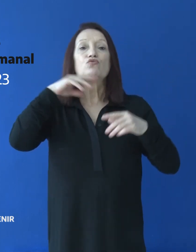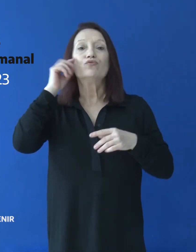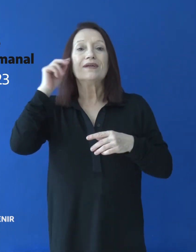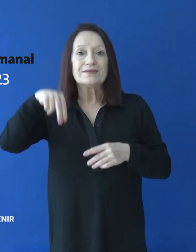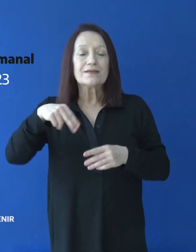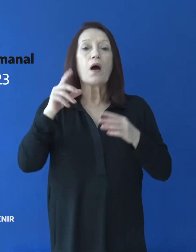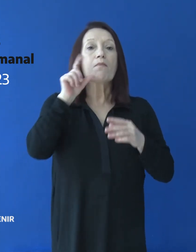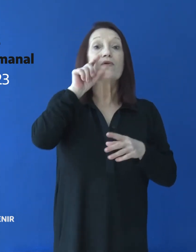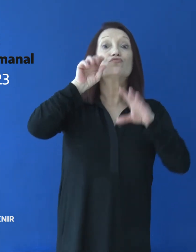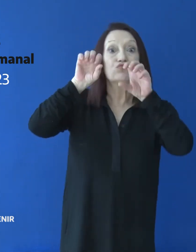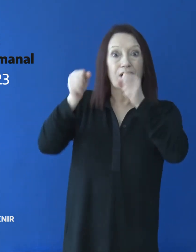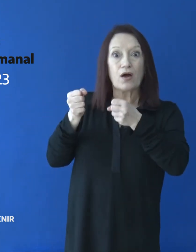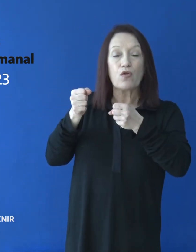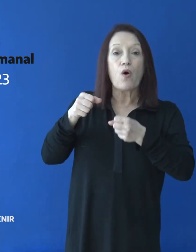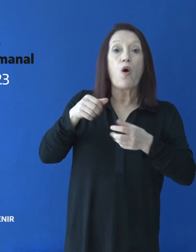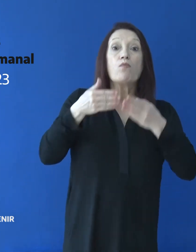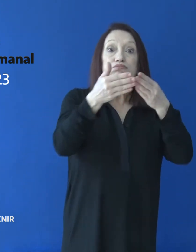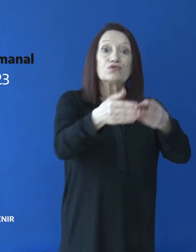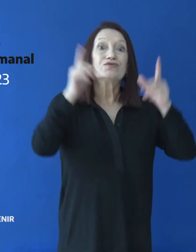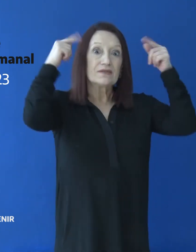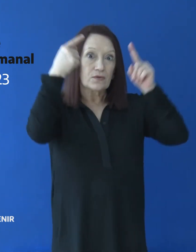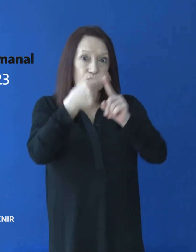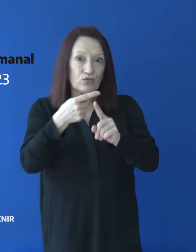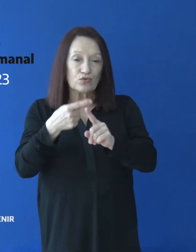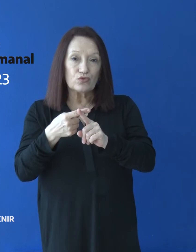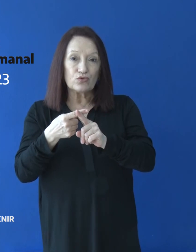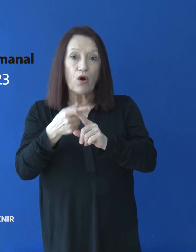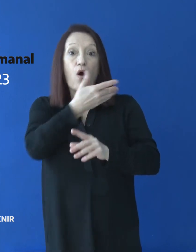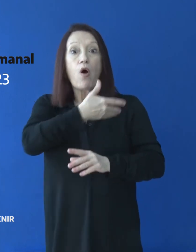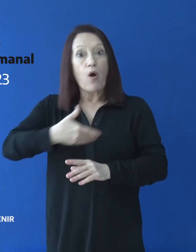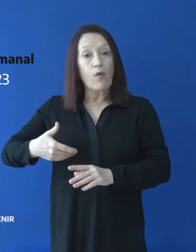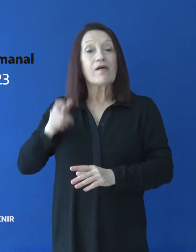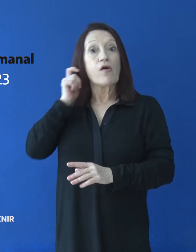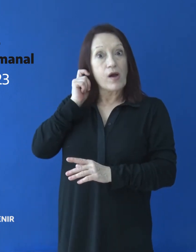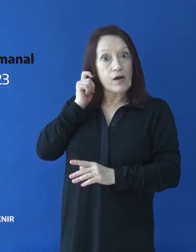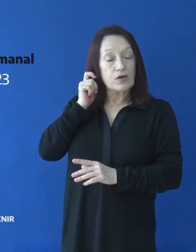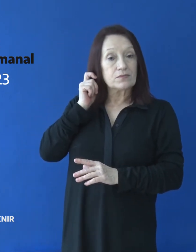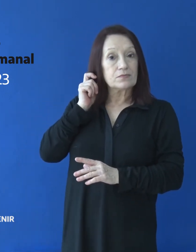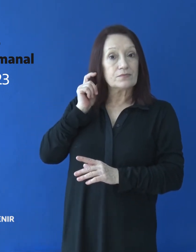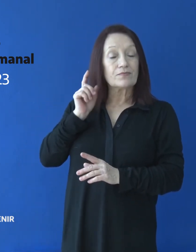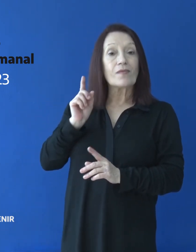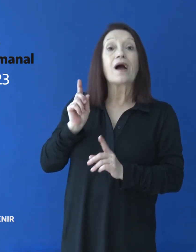Truncado, Puerto Santa Cruz, Gobernador Gregores, Las Heras,